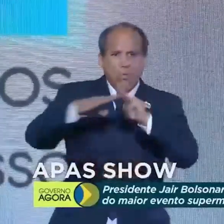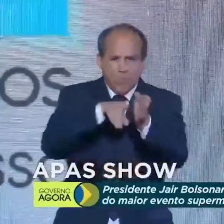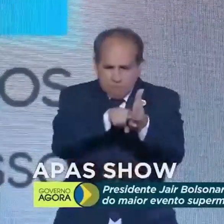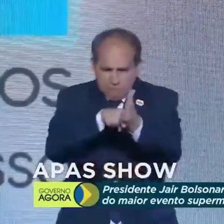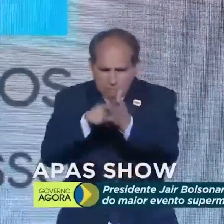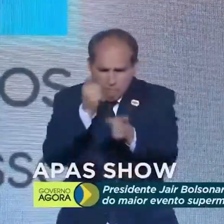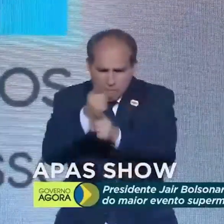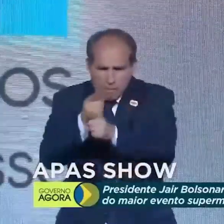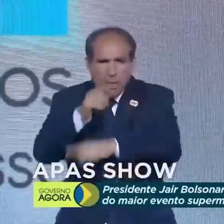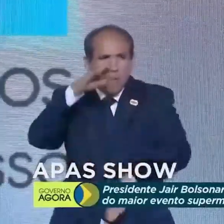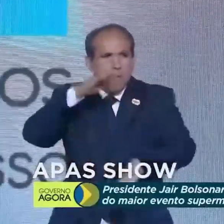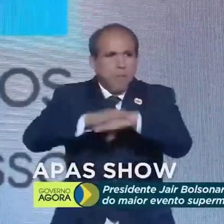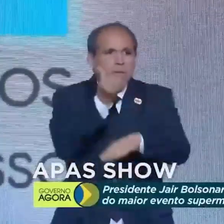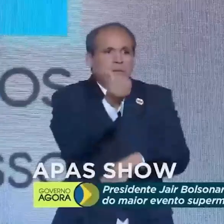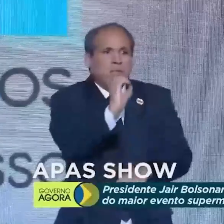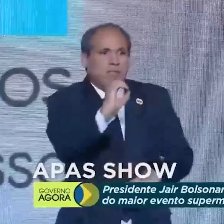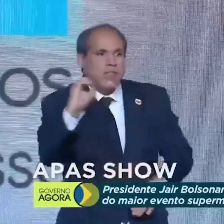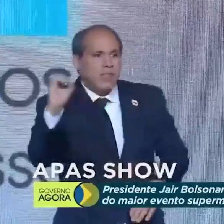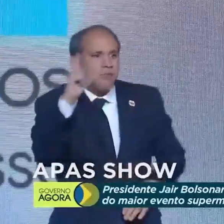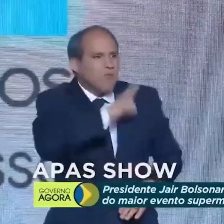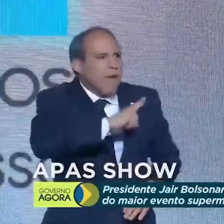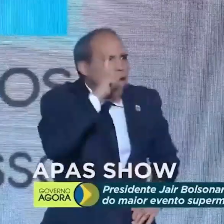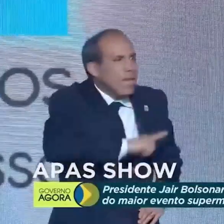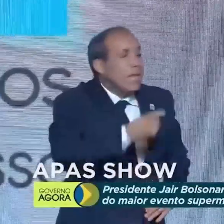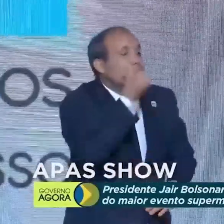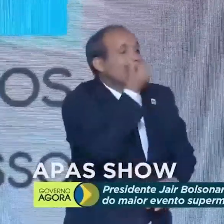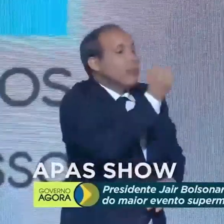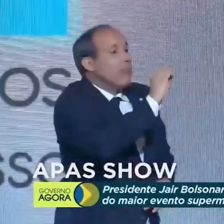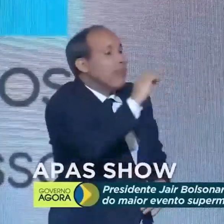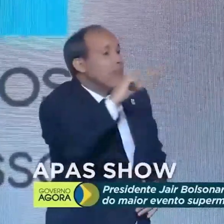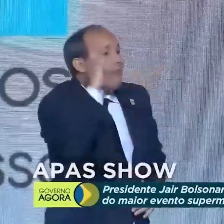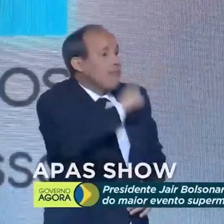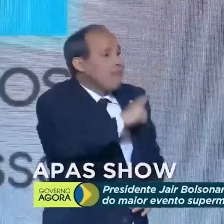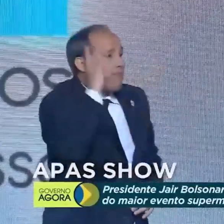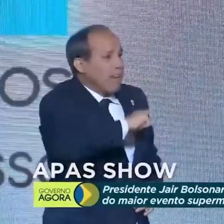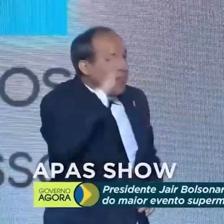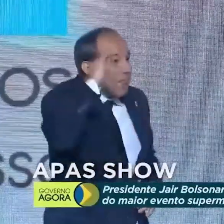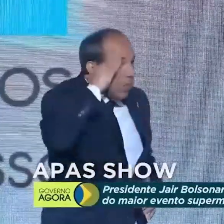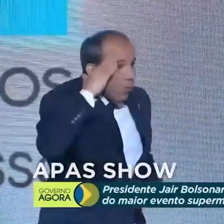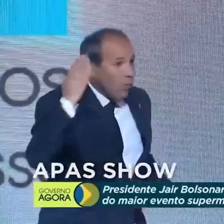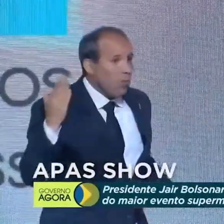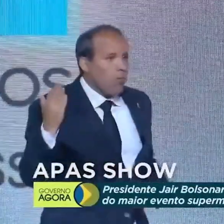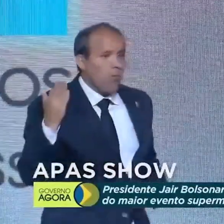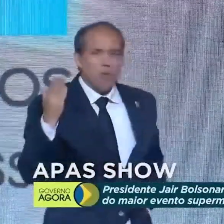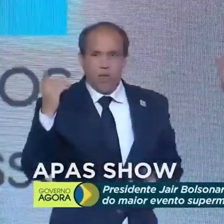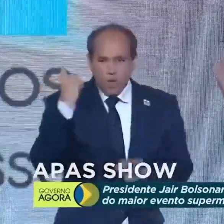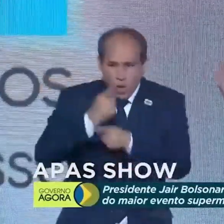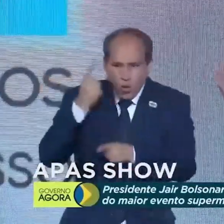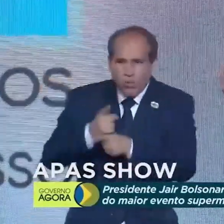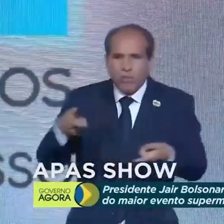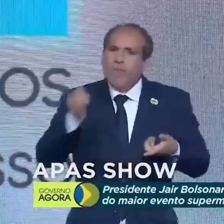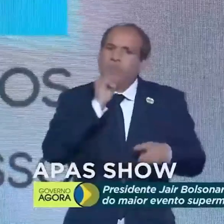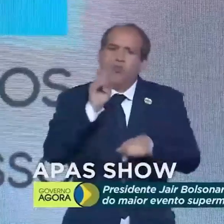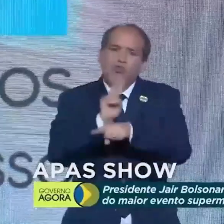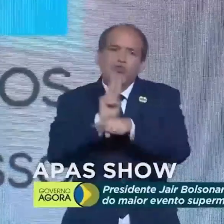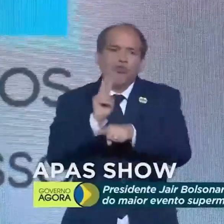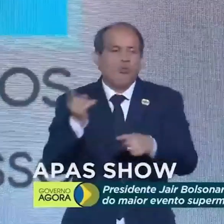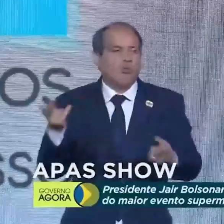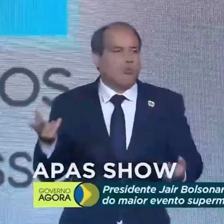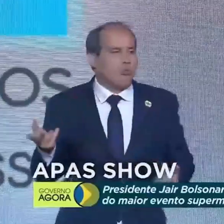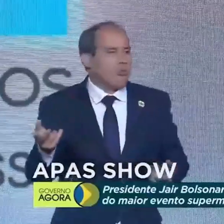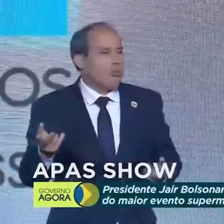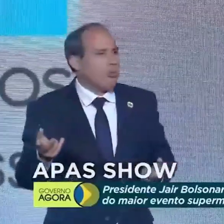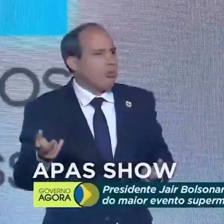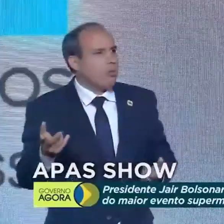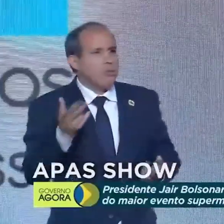600 vulnerabilidades. Dá para vocês entenderem? 600 vulnerabilidades. Se eles pegaram uma peneira agora de um...